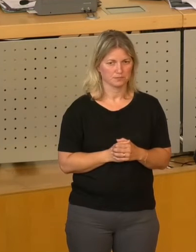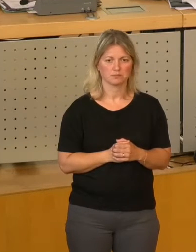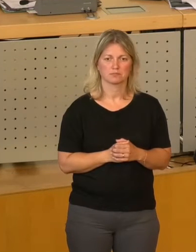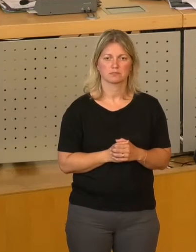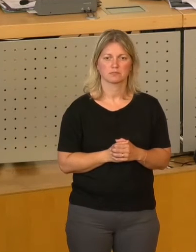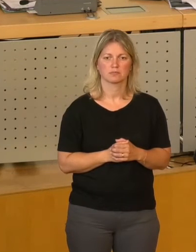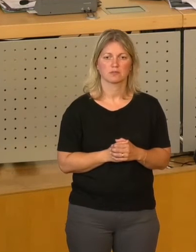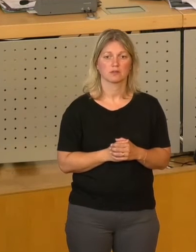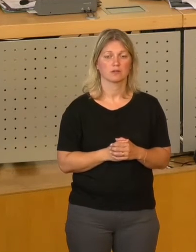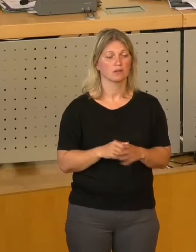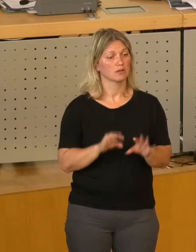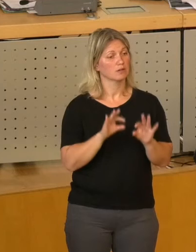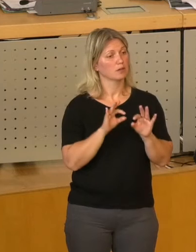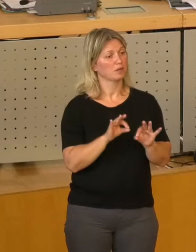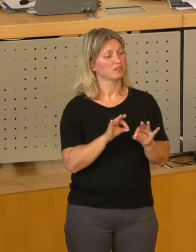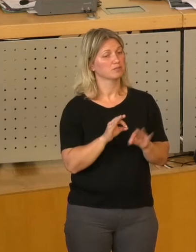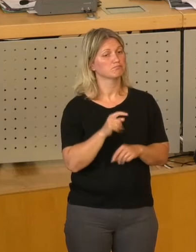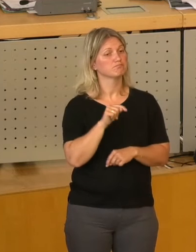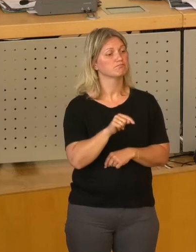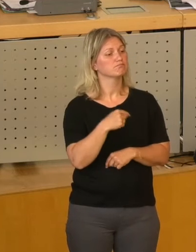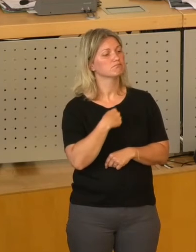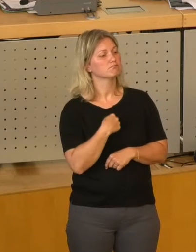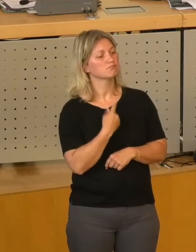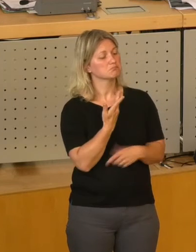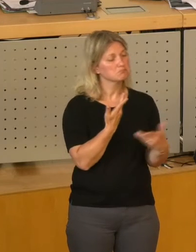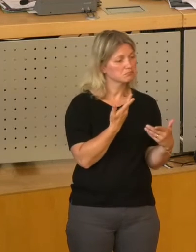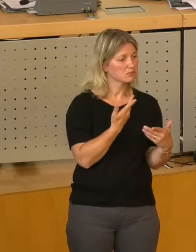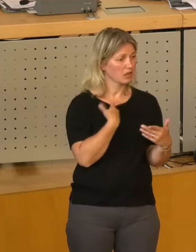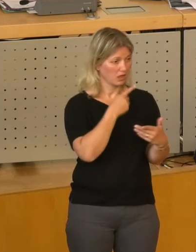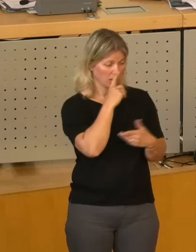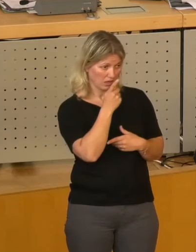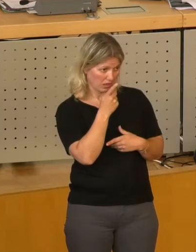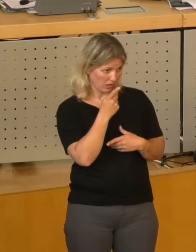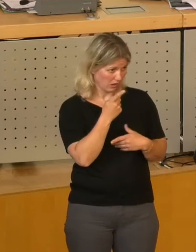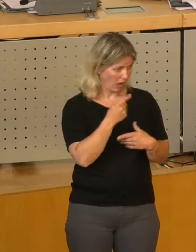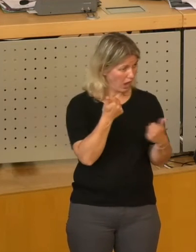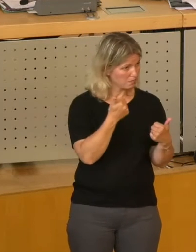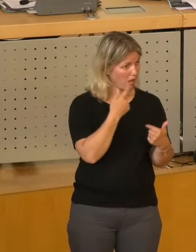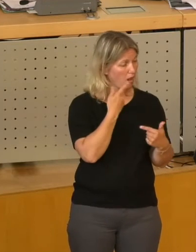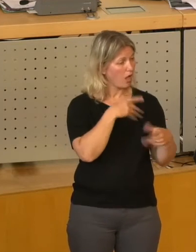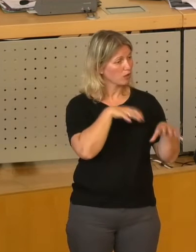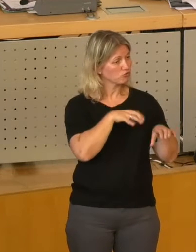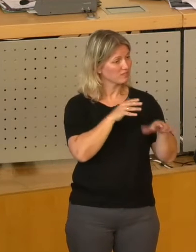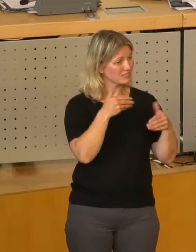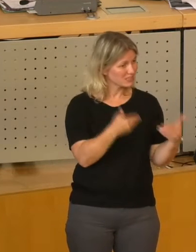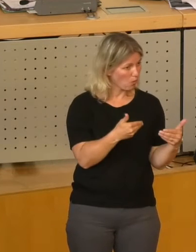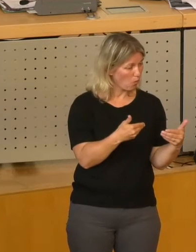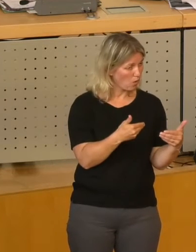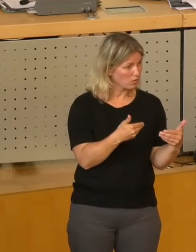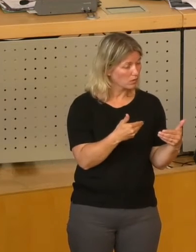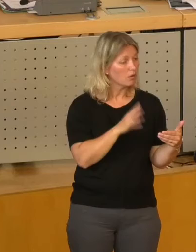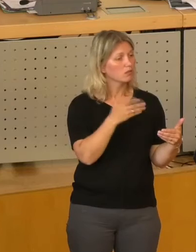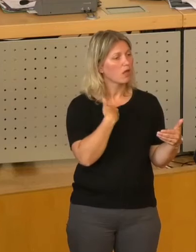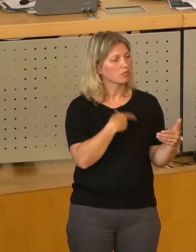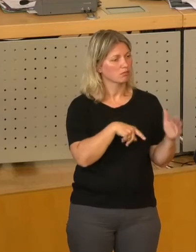ein schlechtes Geschäft machen und anschließend Millionen und Abermillionen Jahr für Jahr an eine private Heuschrecke fließen